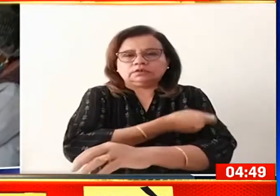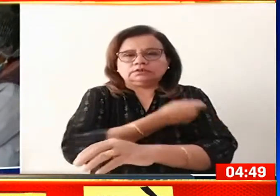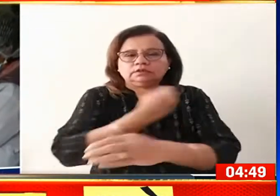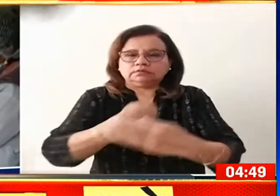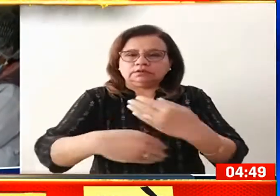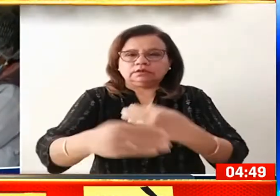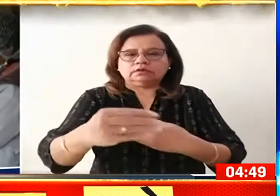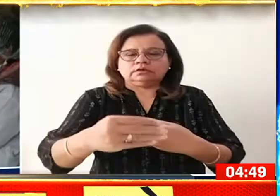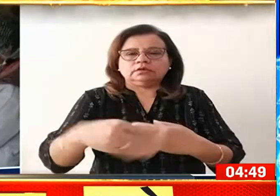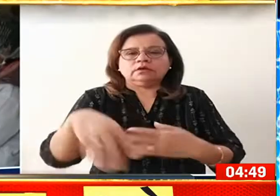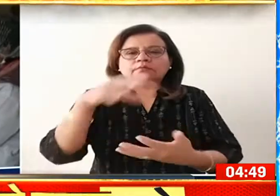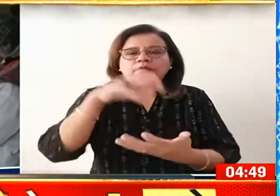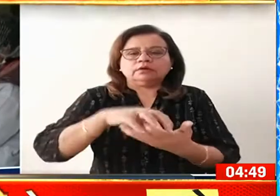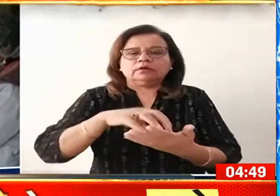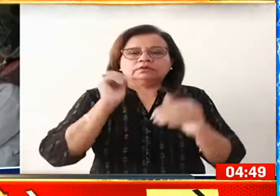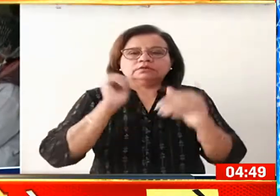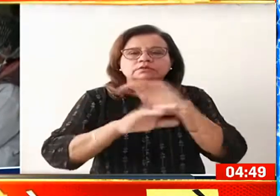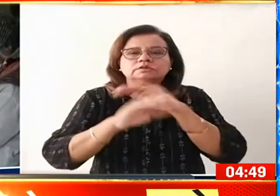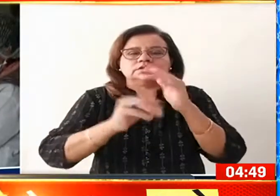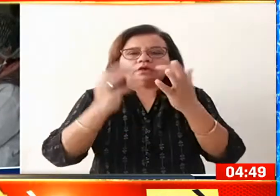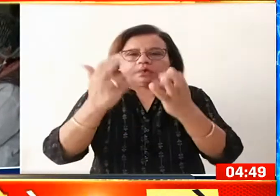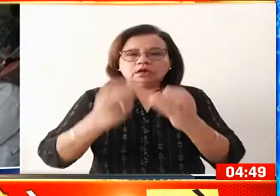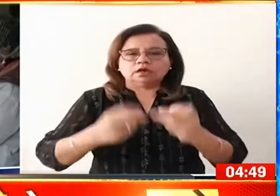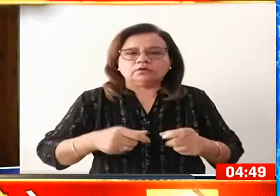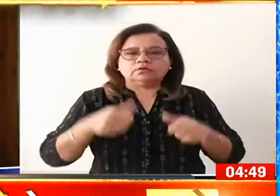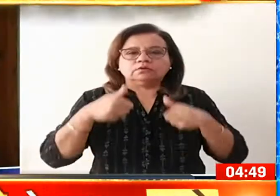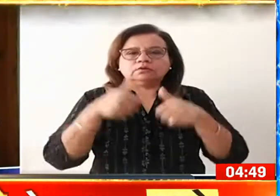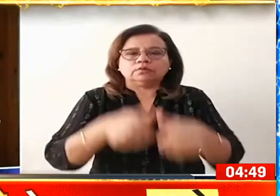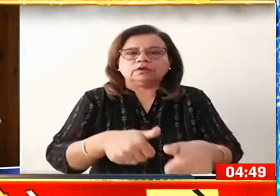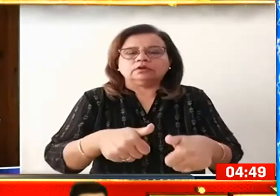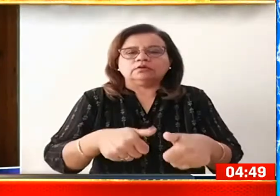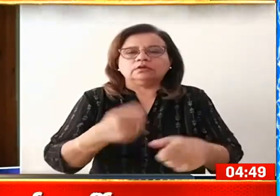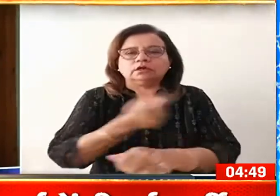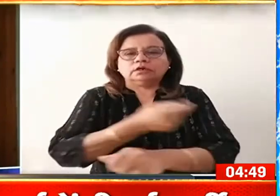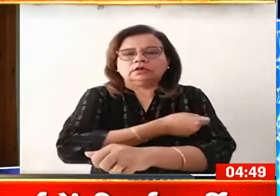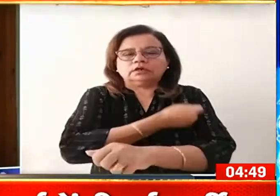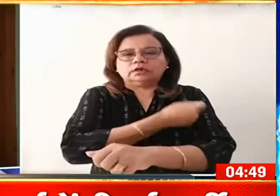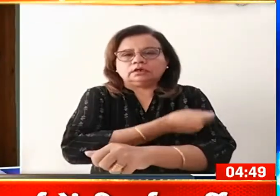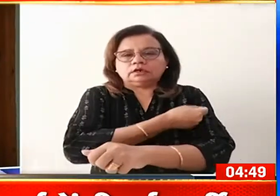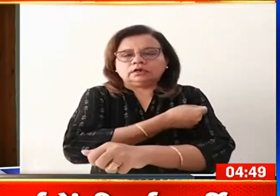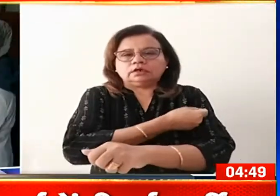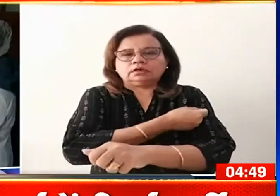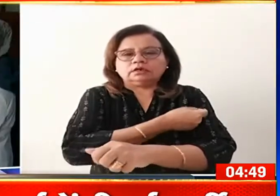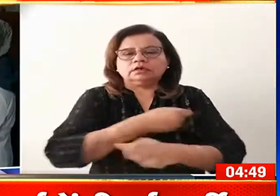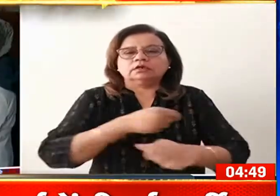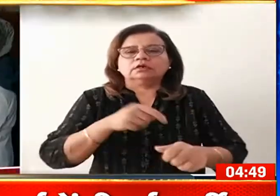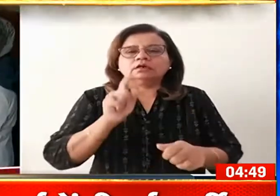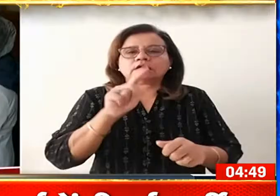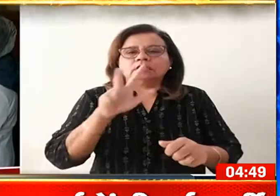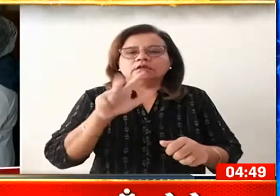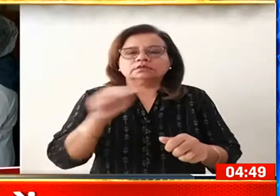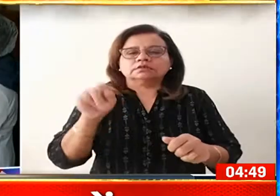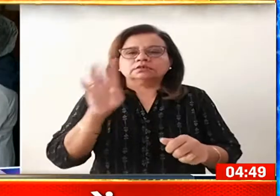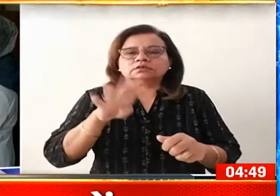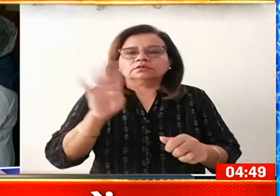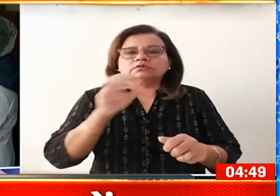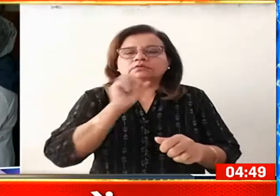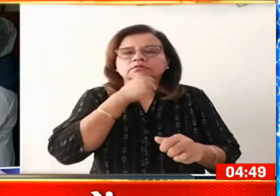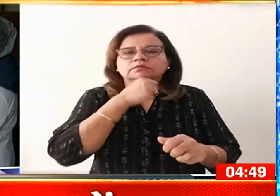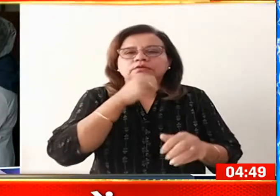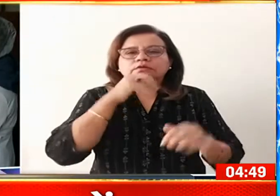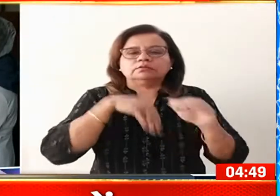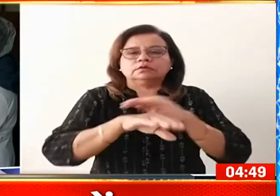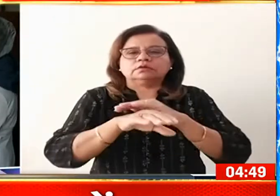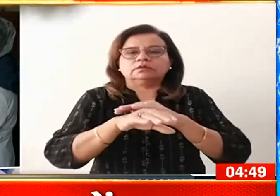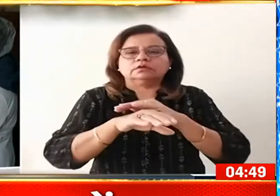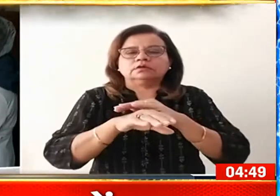मंत्राले द्वारा जारी आंकडों के मताबिक ठीका करण के तीसरे चरण में 18-44 साल आयू वर्ग के लोगों का